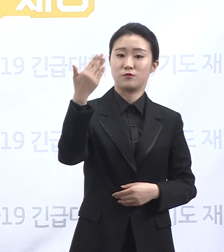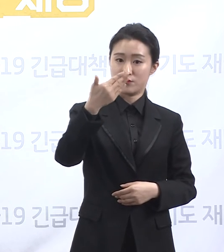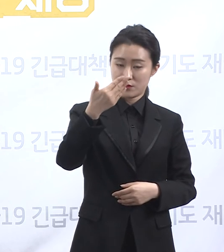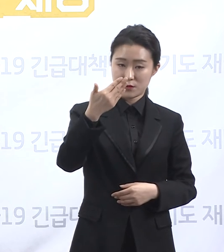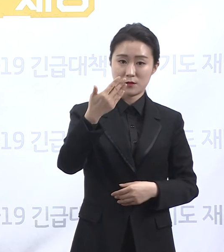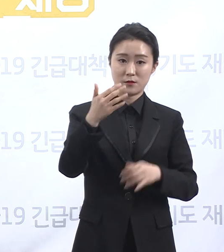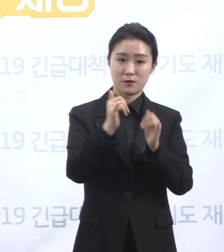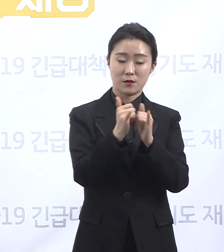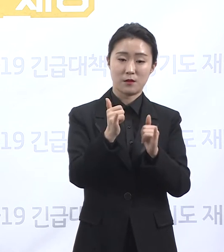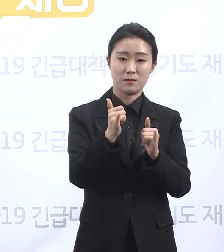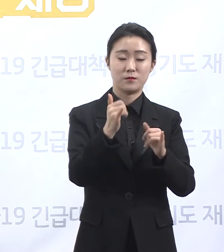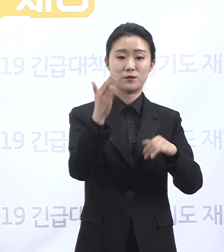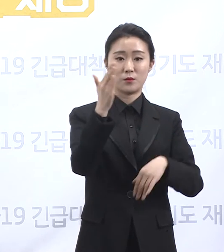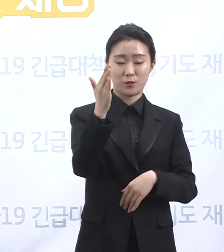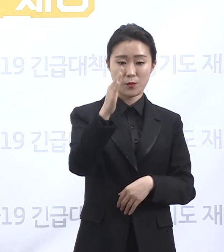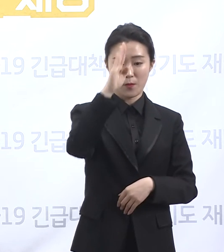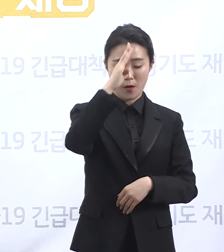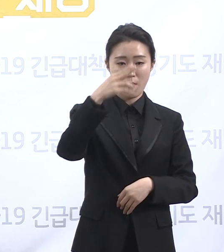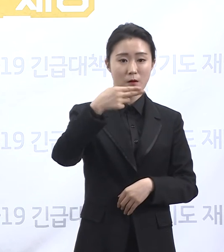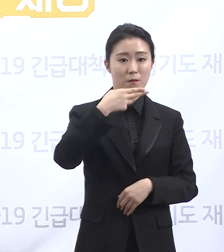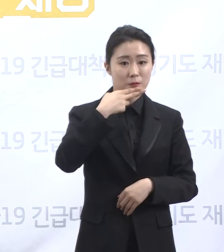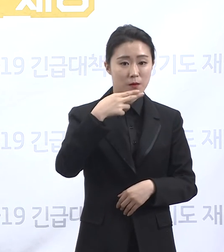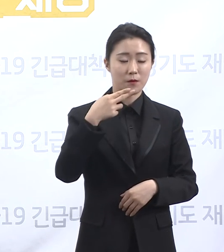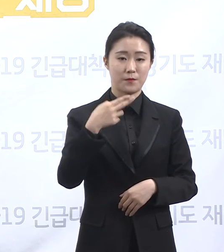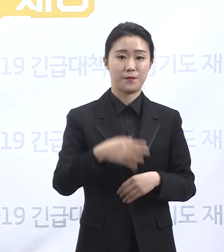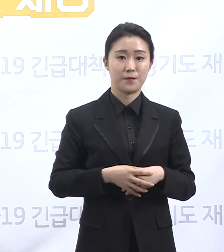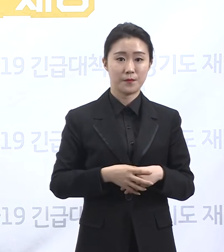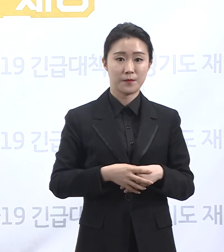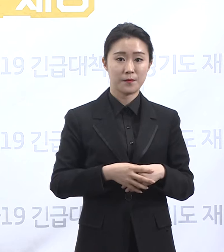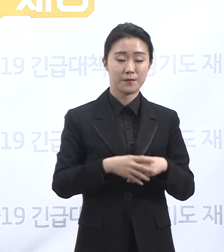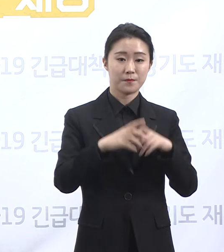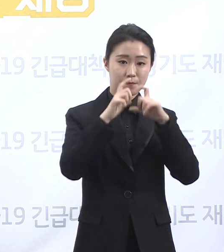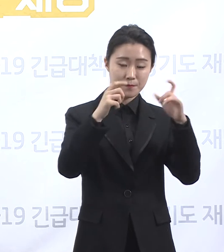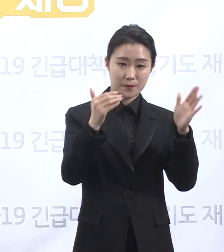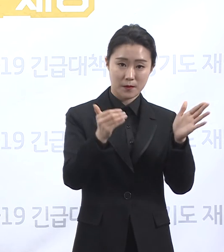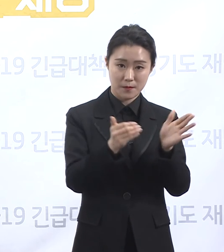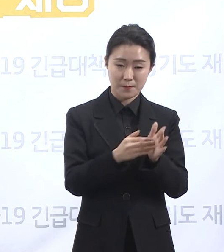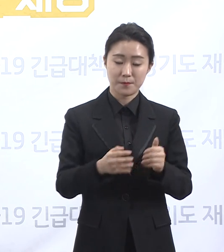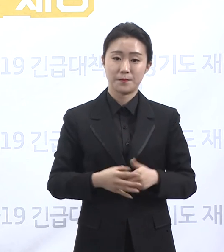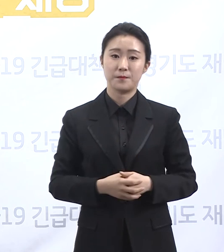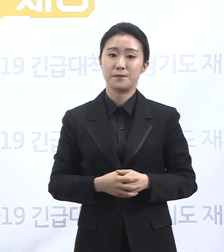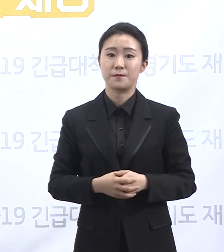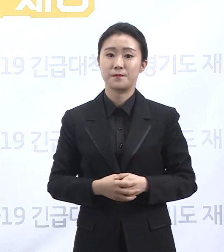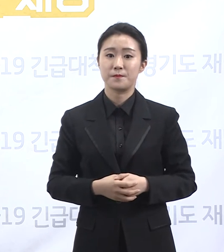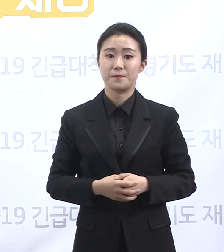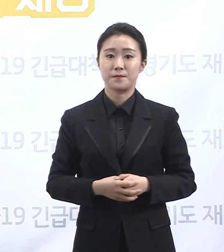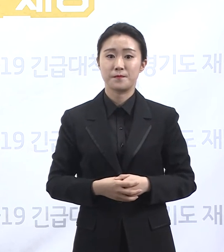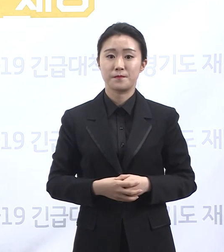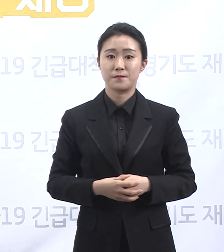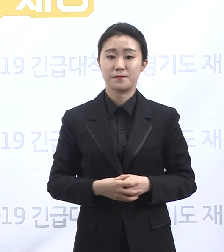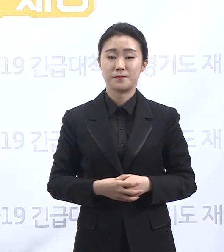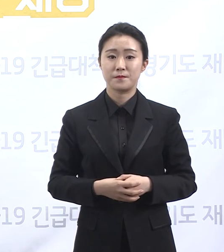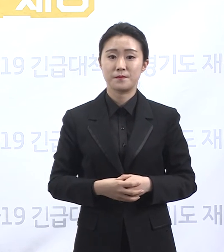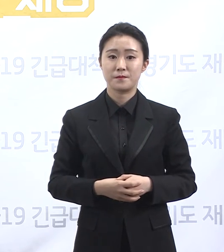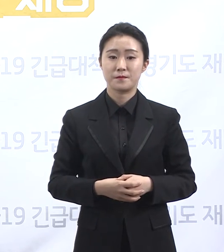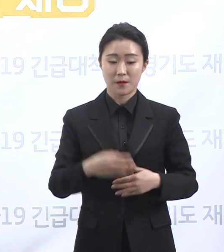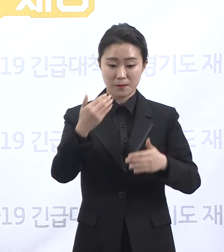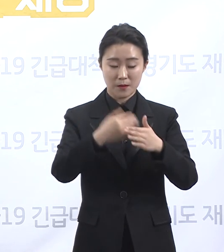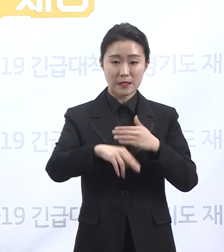55명이 양성 판정을 받았고 407명은 결과를 기다리는 중입니다. 나머지 7